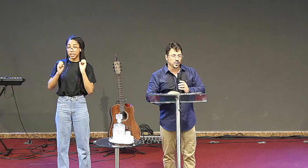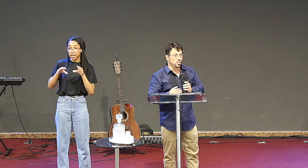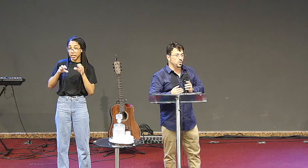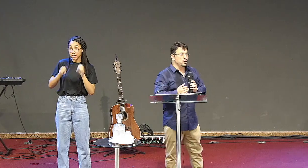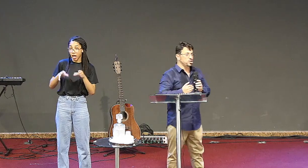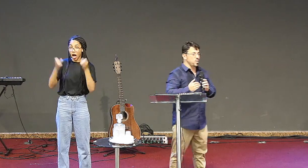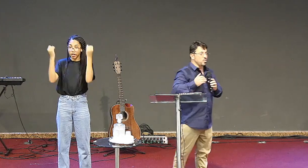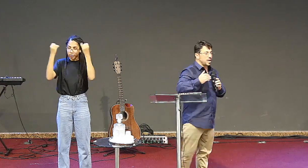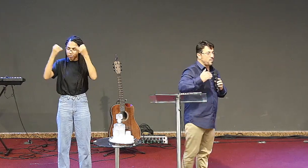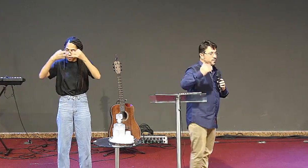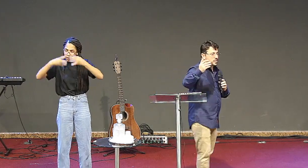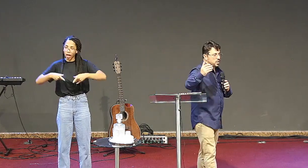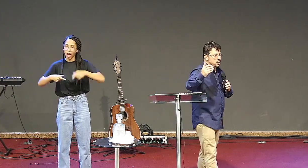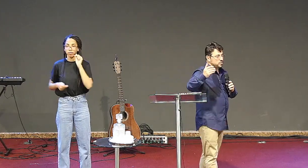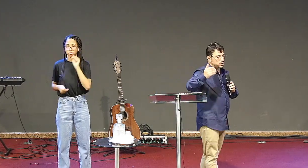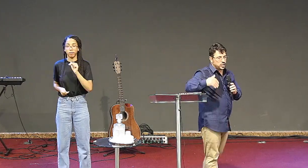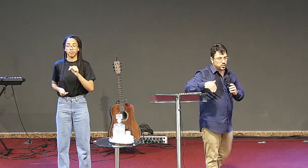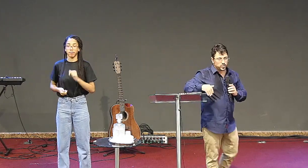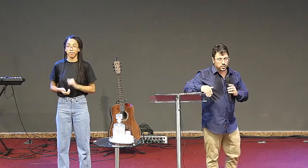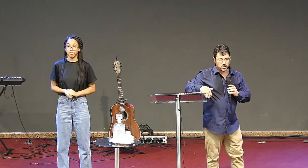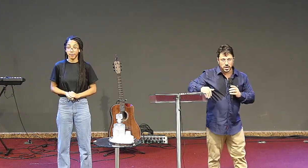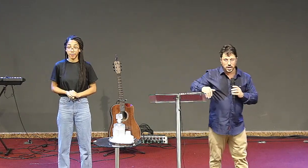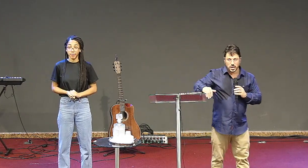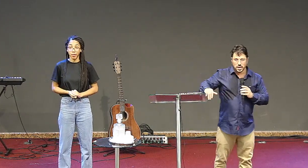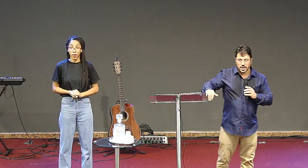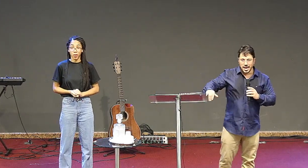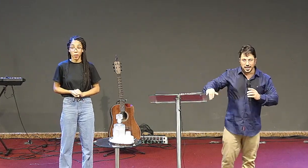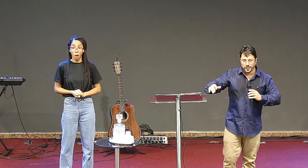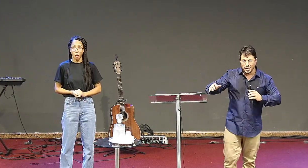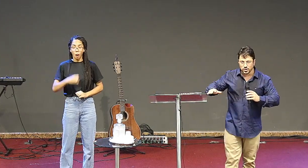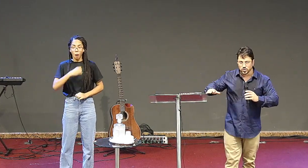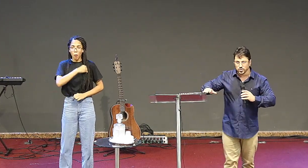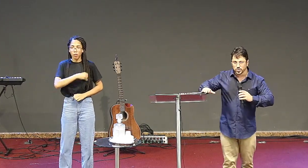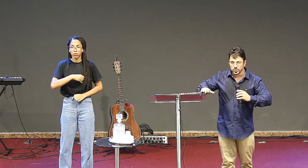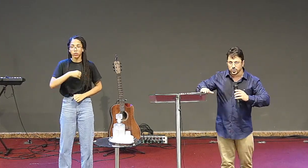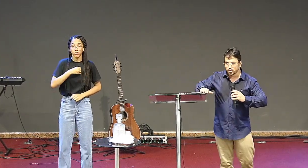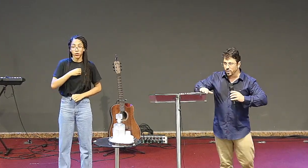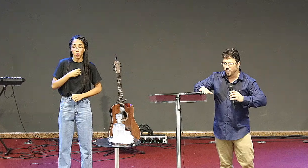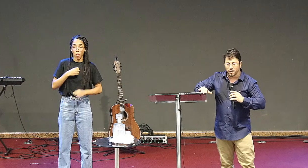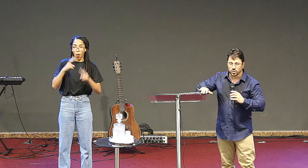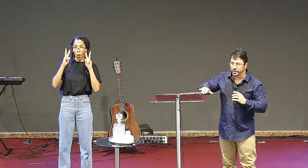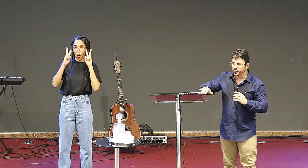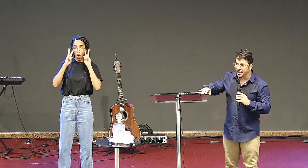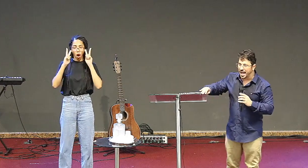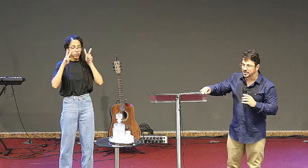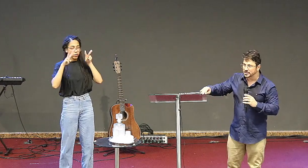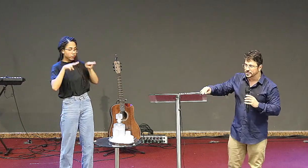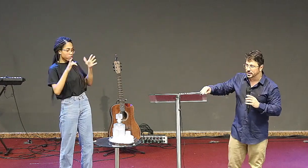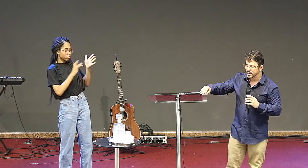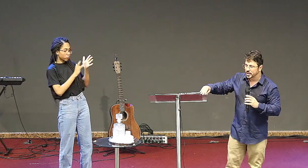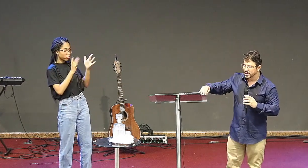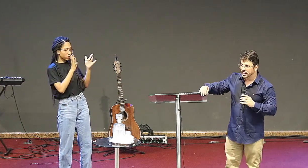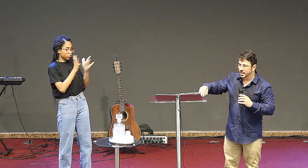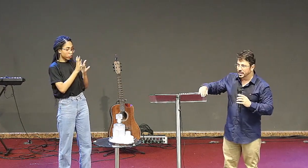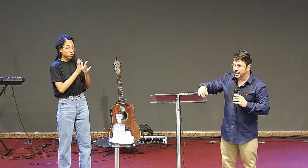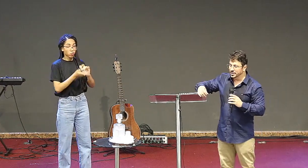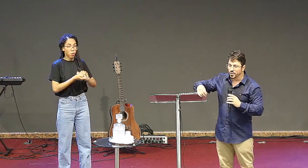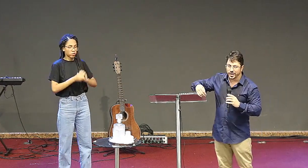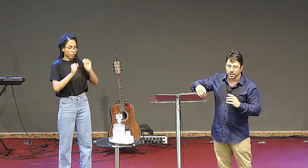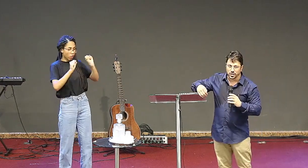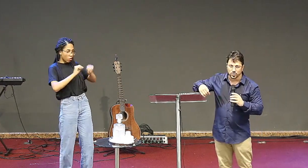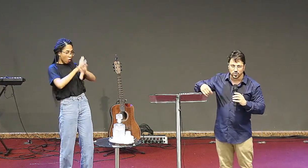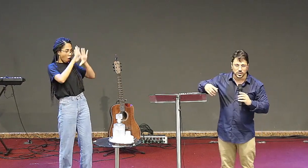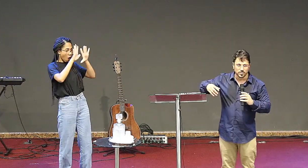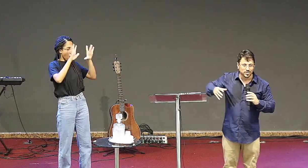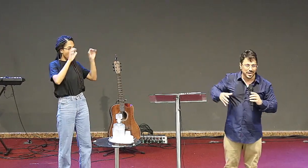Quando João tem uma visão de Jesus, ele vê Jesus de uma forma glorificada. Ele